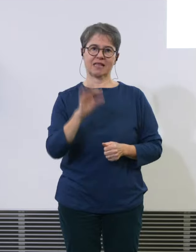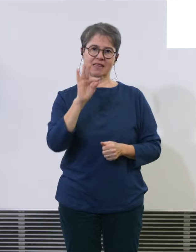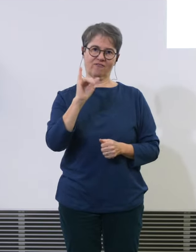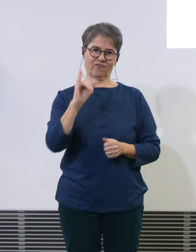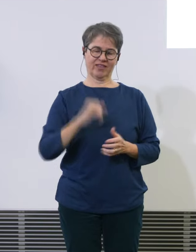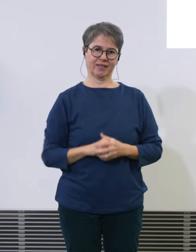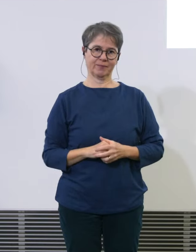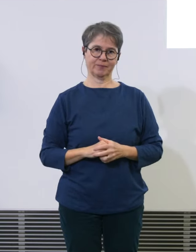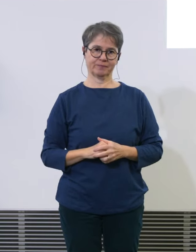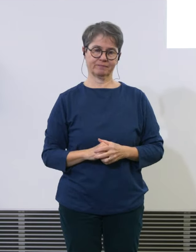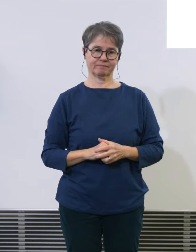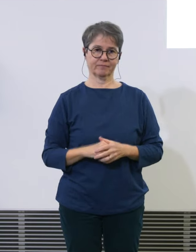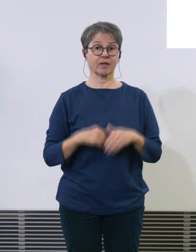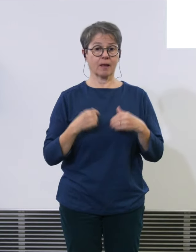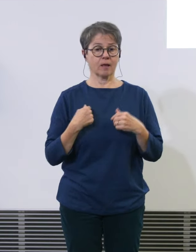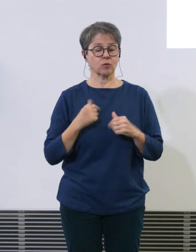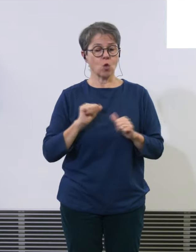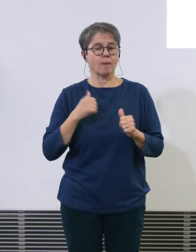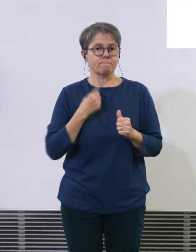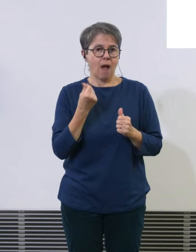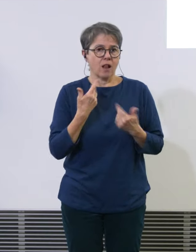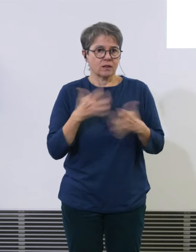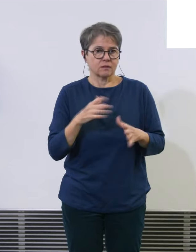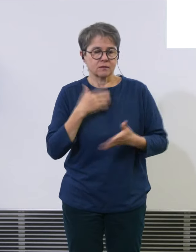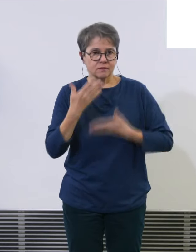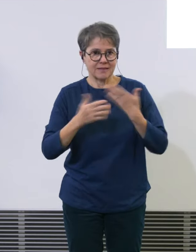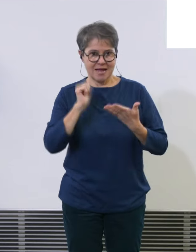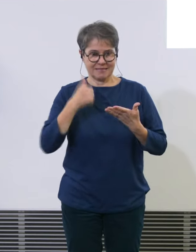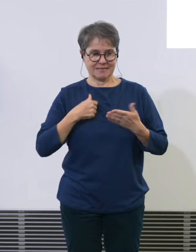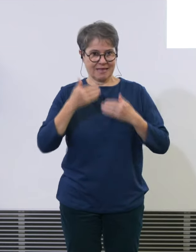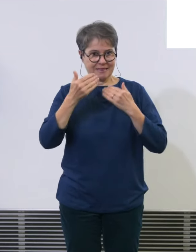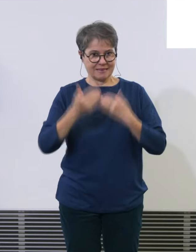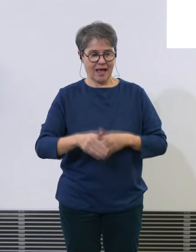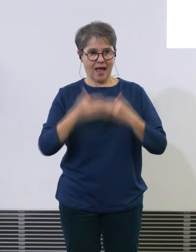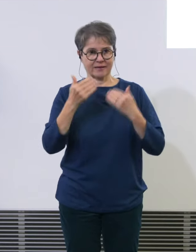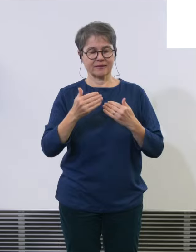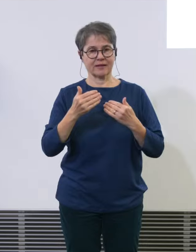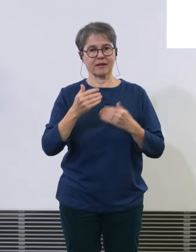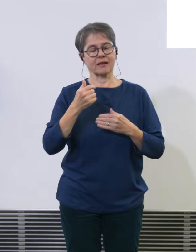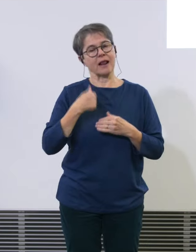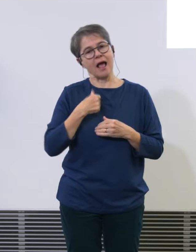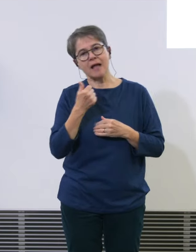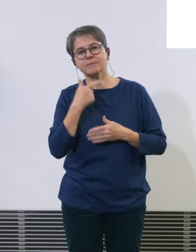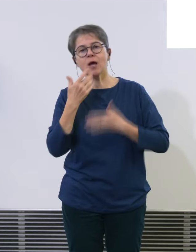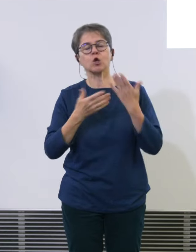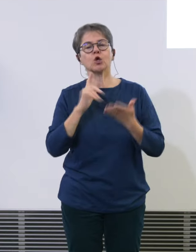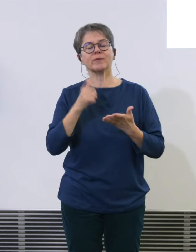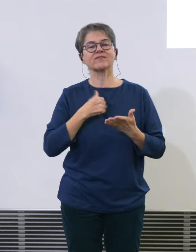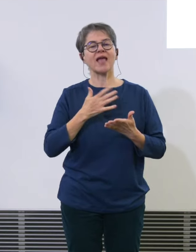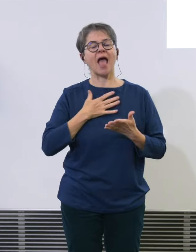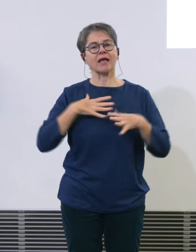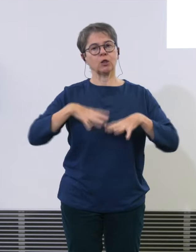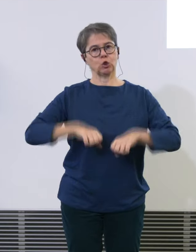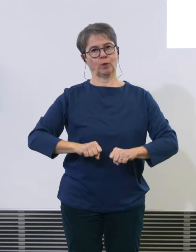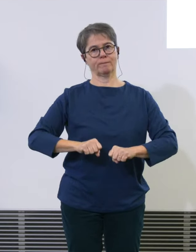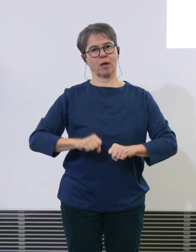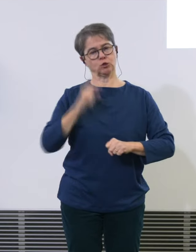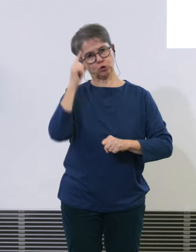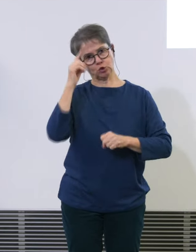ersten Teil möchte ich noch ein Worte, wie auch üblich zum Controlling von der Eigentümerstrategie, verlieren. Der Regierungsrat hat